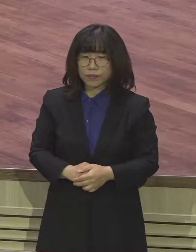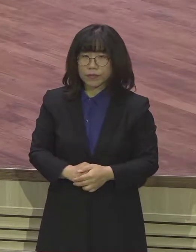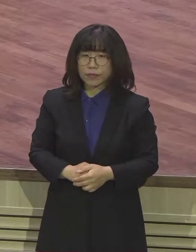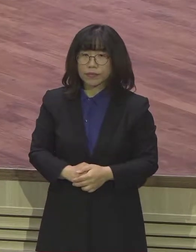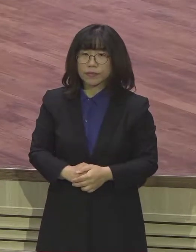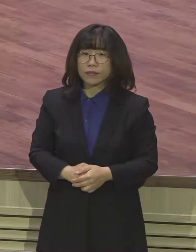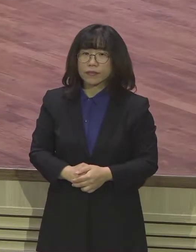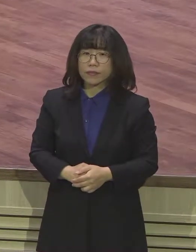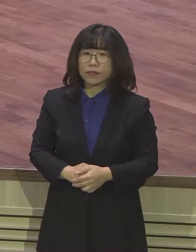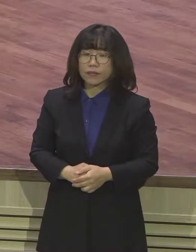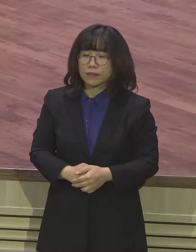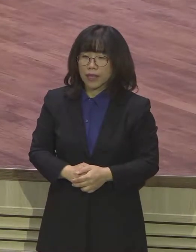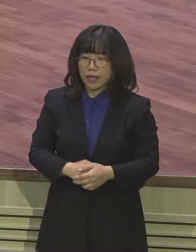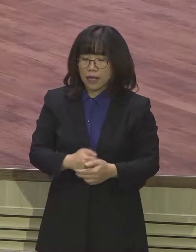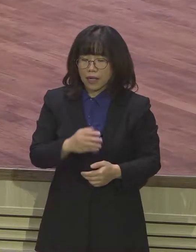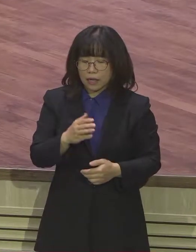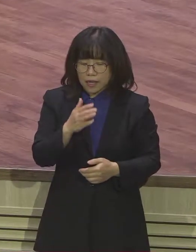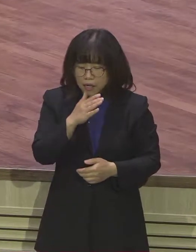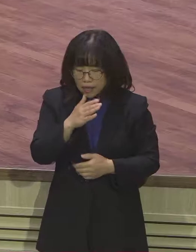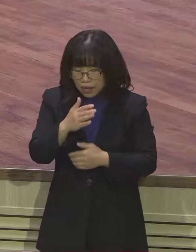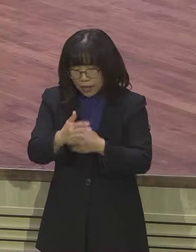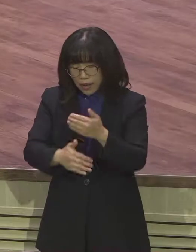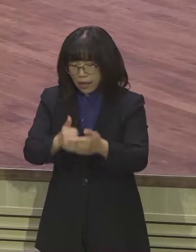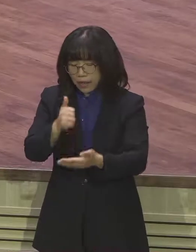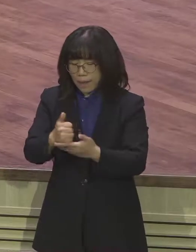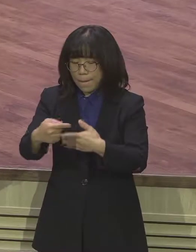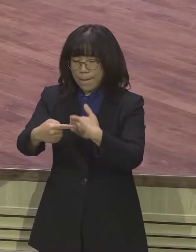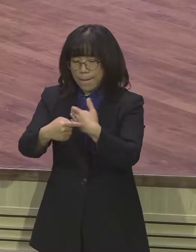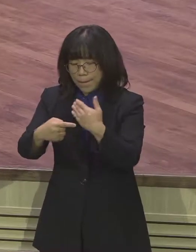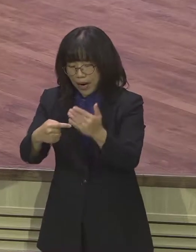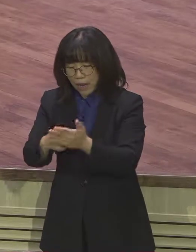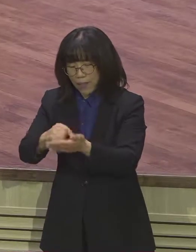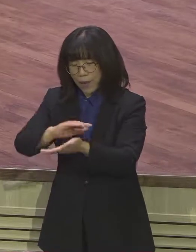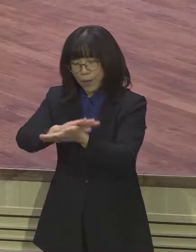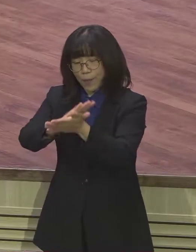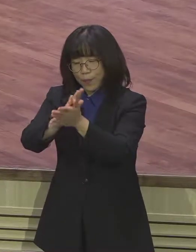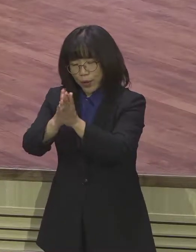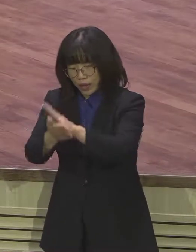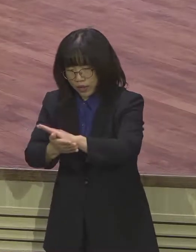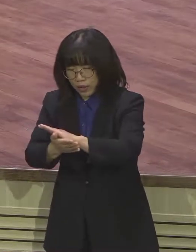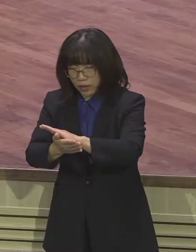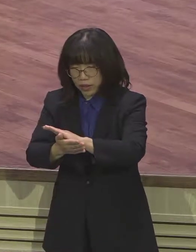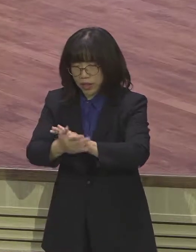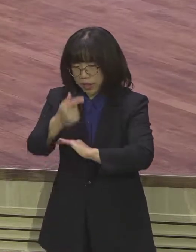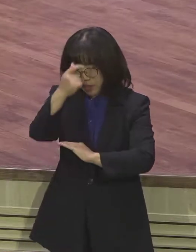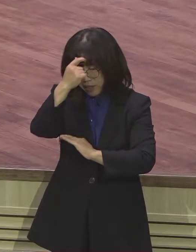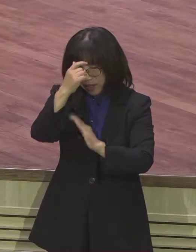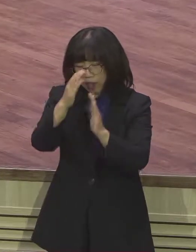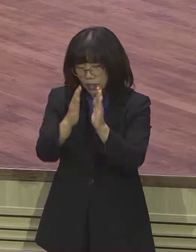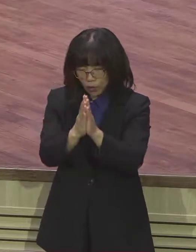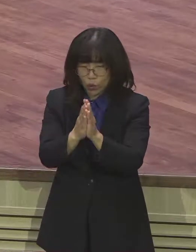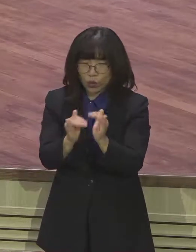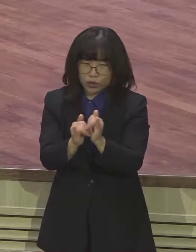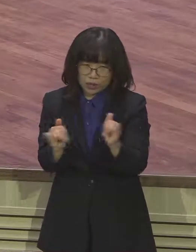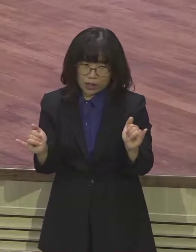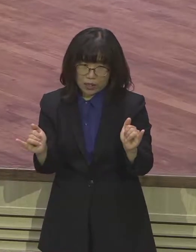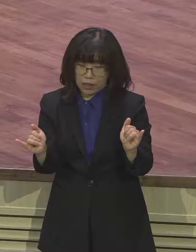하나는 하나님의 마음을 바꾸는 중보 기도자의 역할인 것입니다 다섯 가지 환상 중에 메뚜기